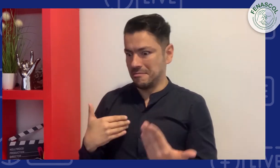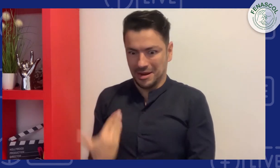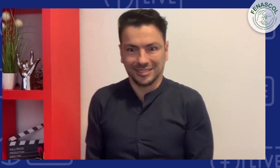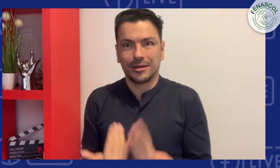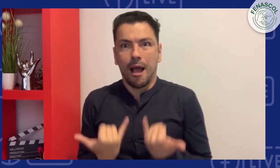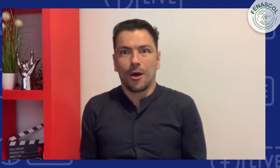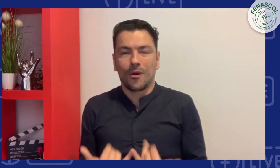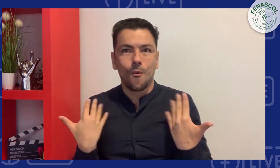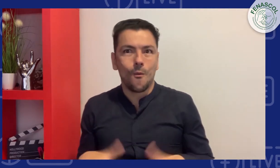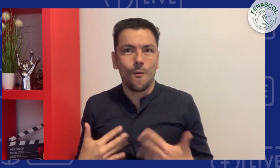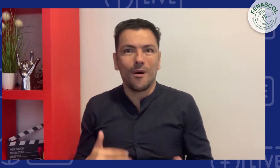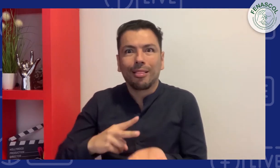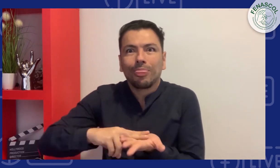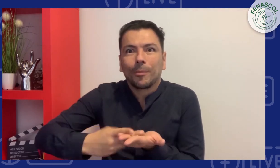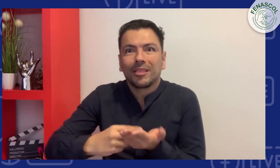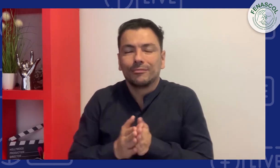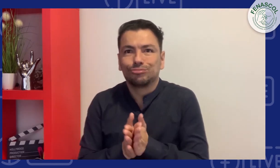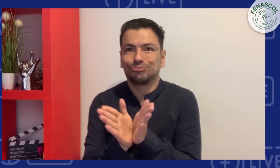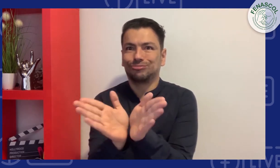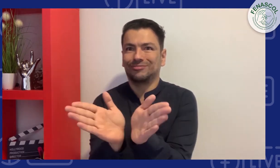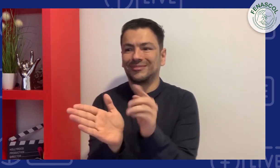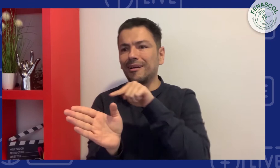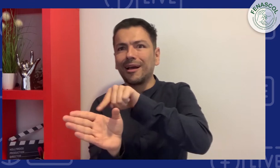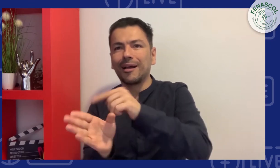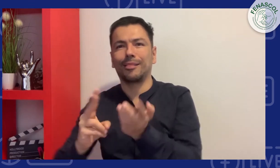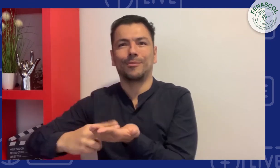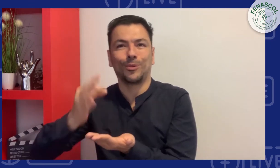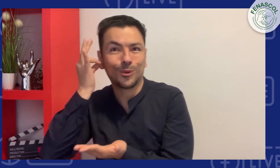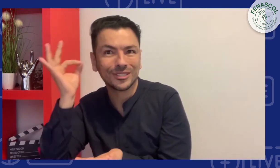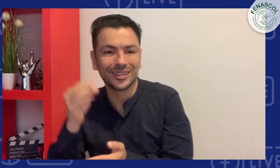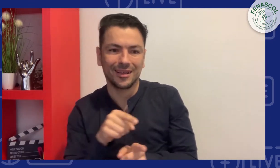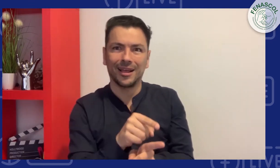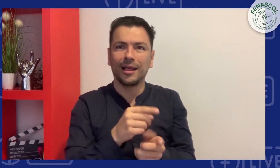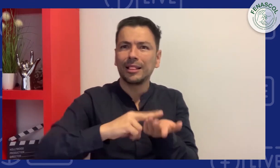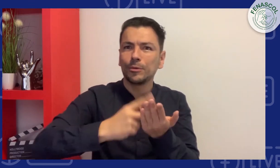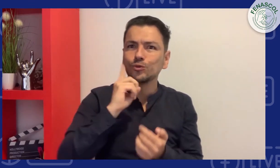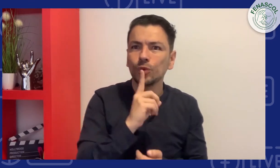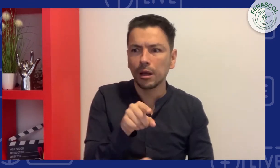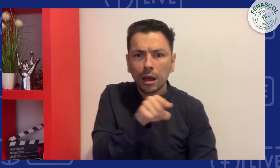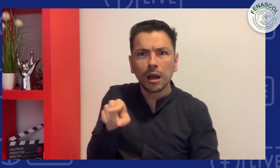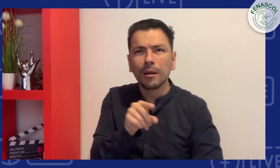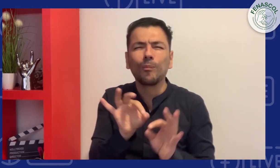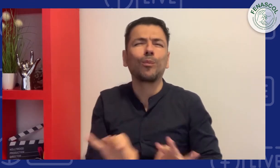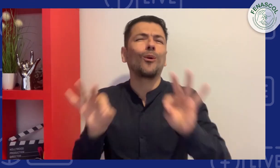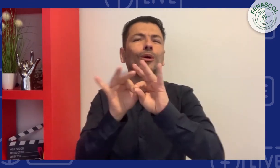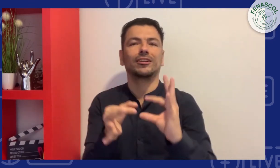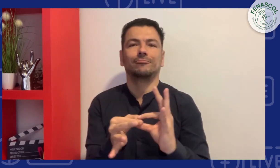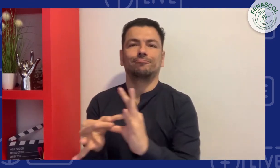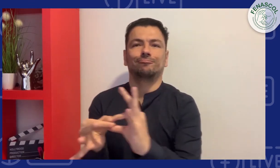de alguna manera, para este ejercicio en el cual ya existía la figura del intérprete sordo. El ahora es que contamos en la actualidad tanto